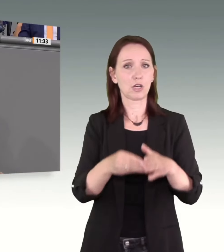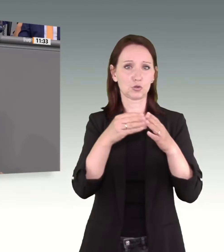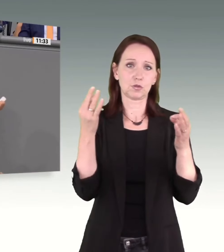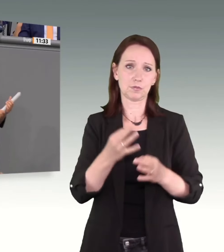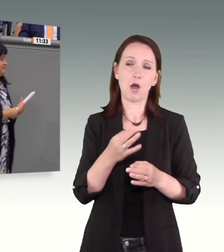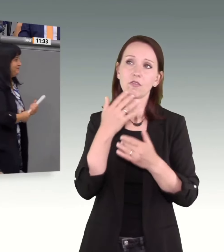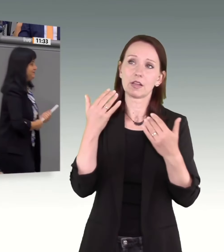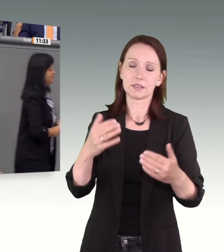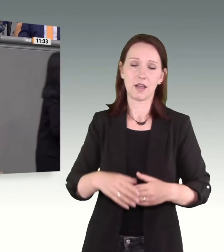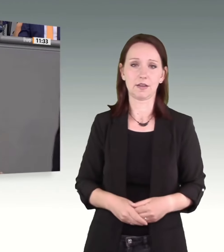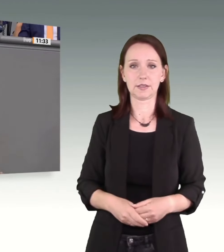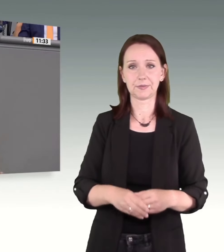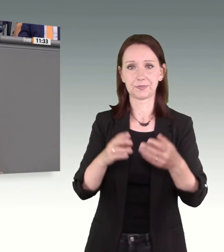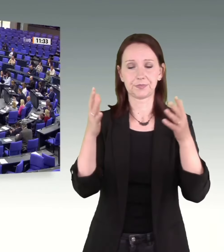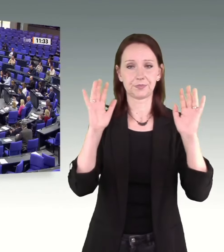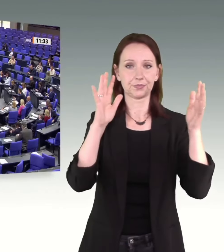Vielen Dank.